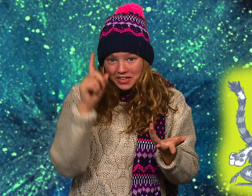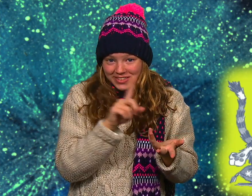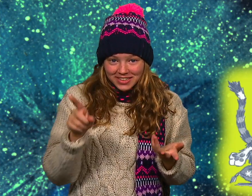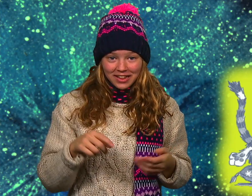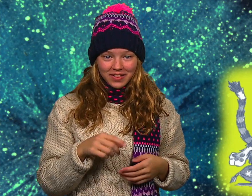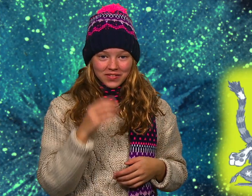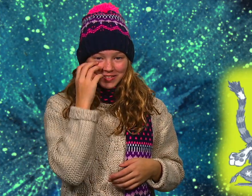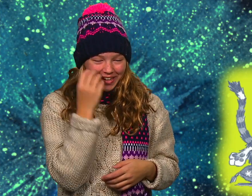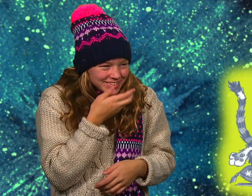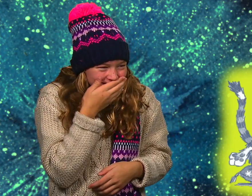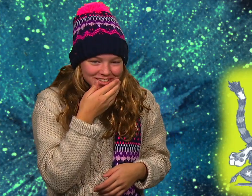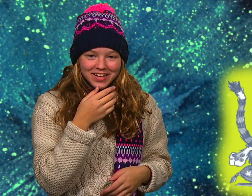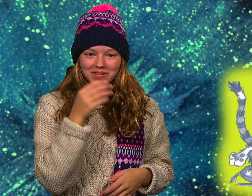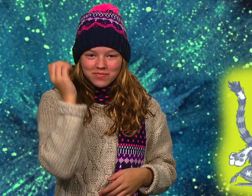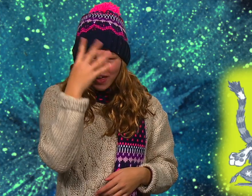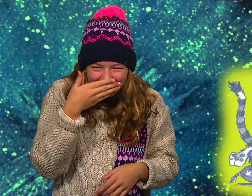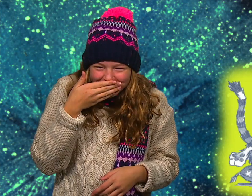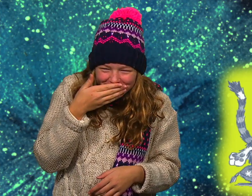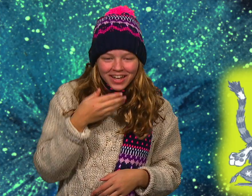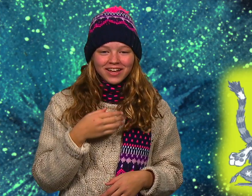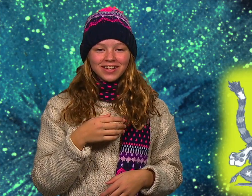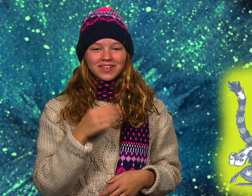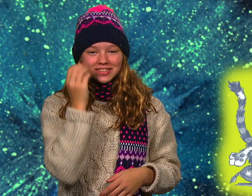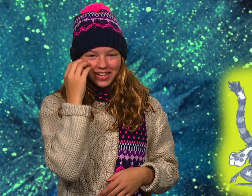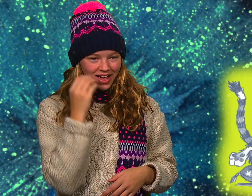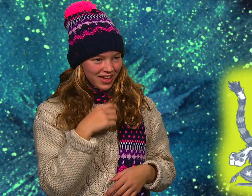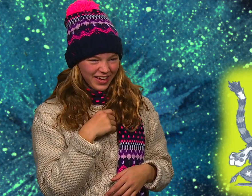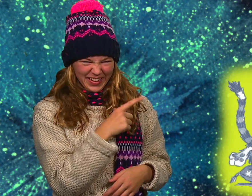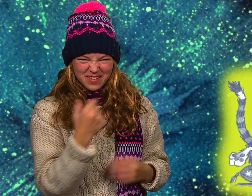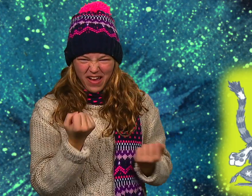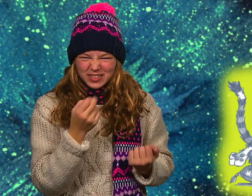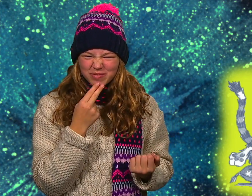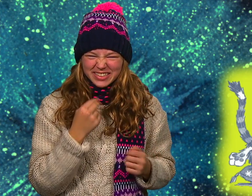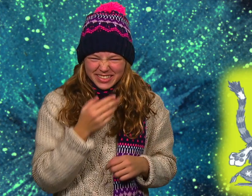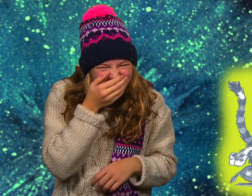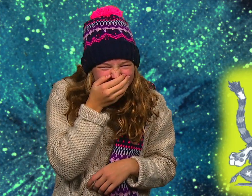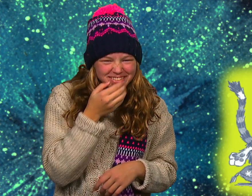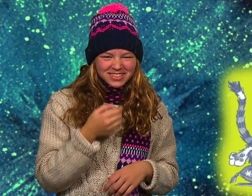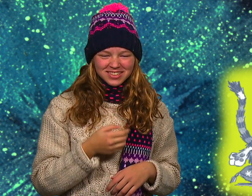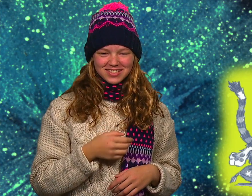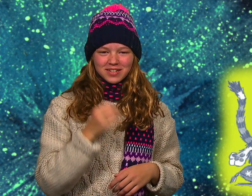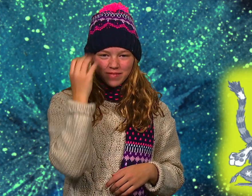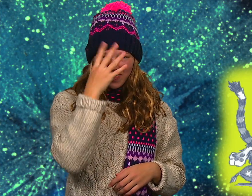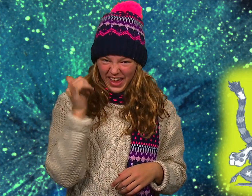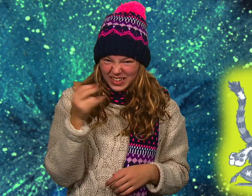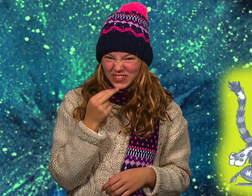Oh ja, von einem Engel vielleicht. Ja! Beide lachen. Das macht Spaß.